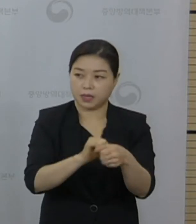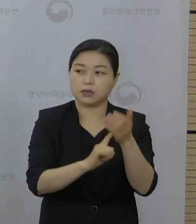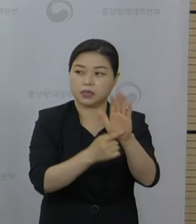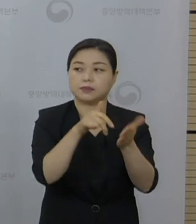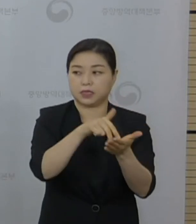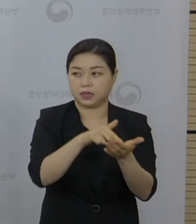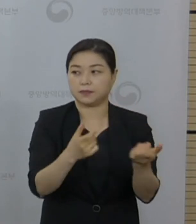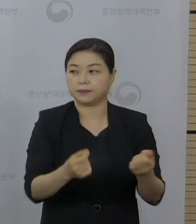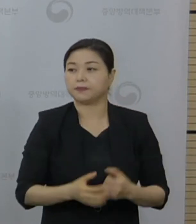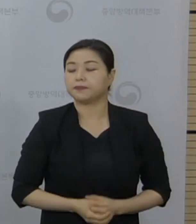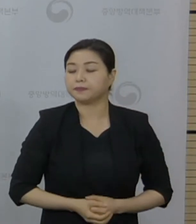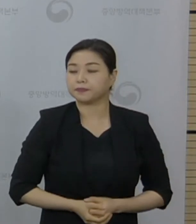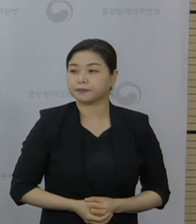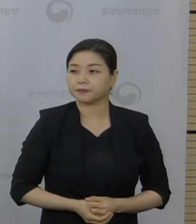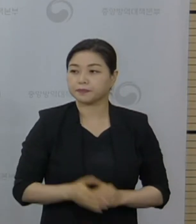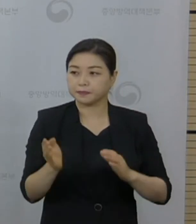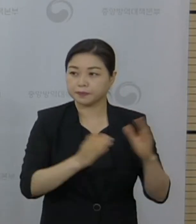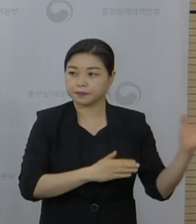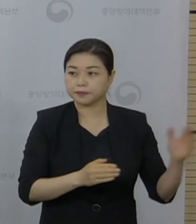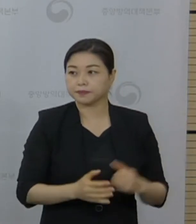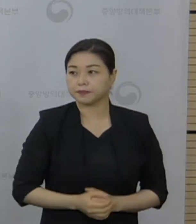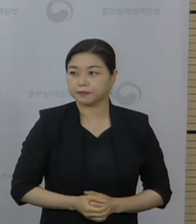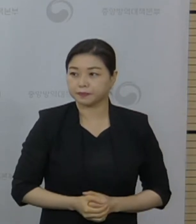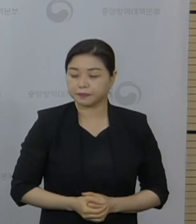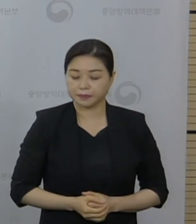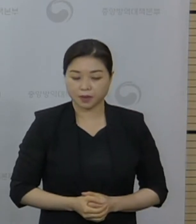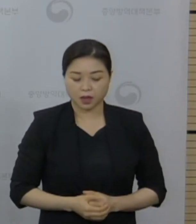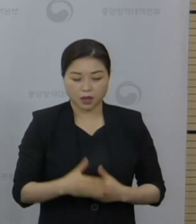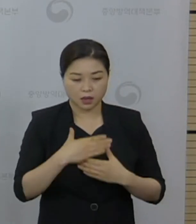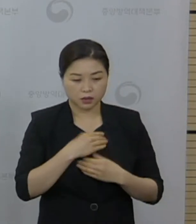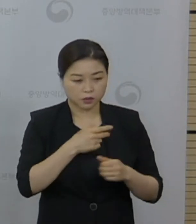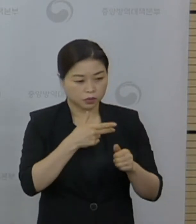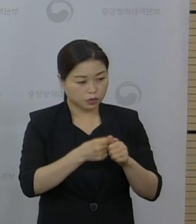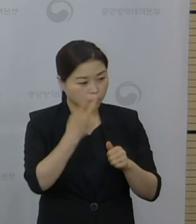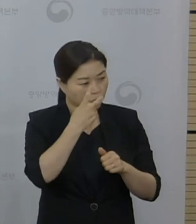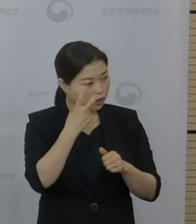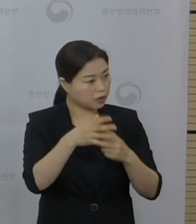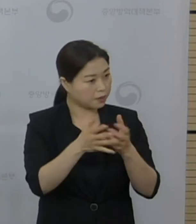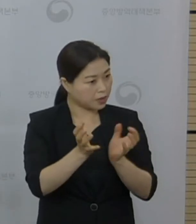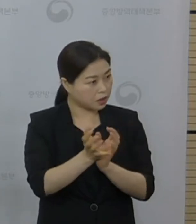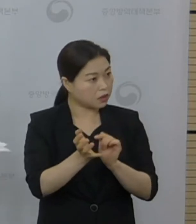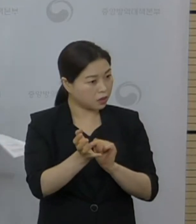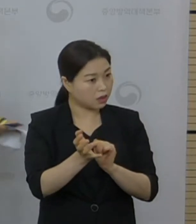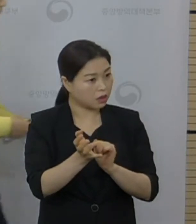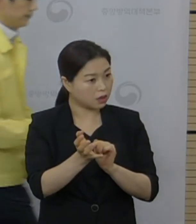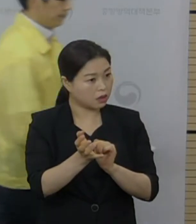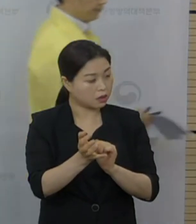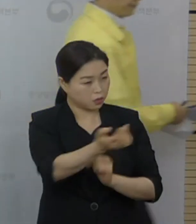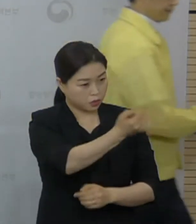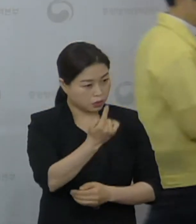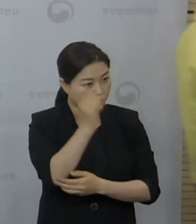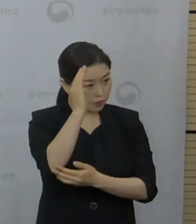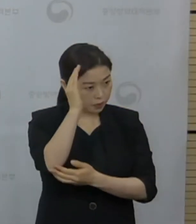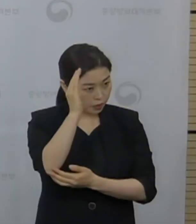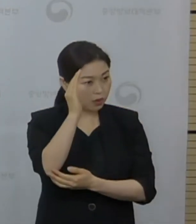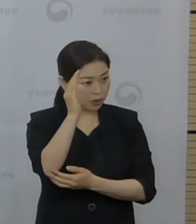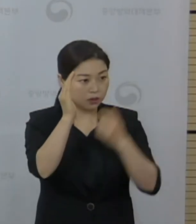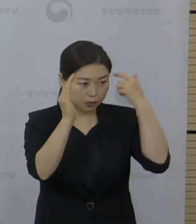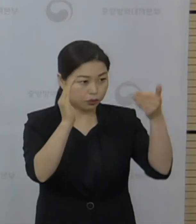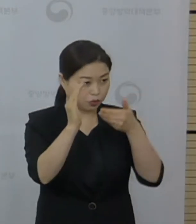네 다음은 안전접종관리반에서 답변할 내용 질문이 하나가 있습니다.